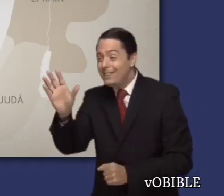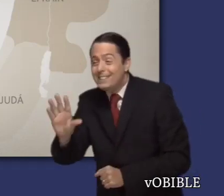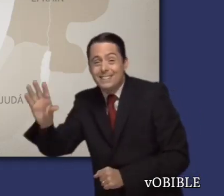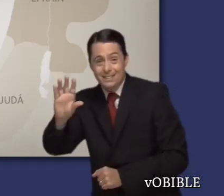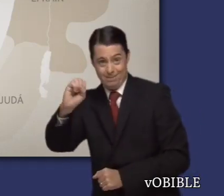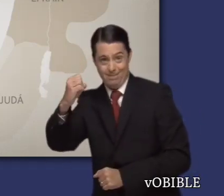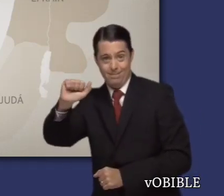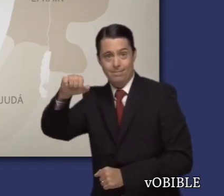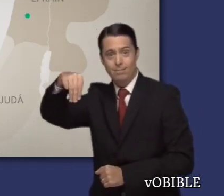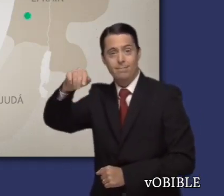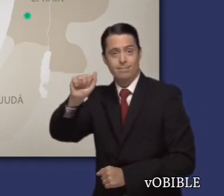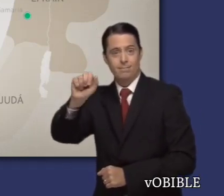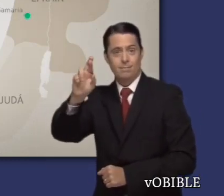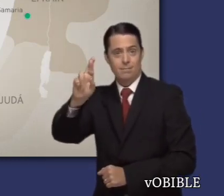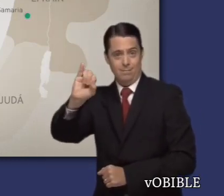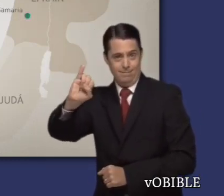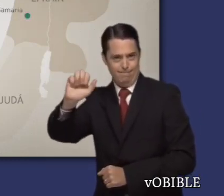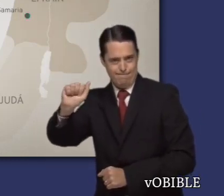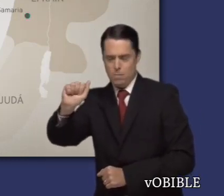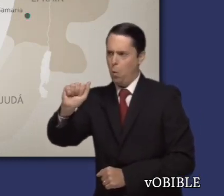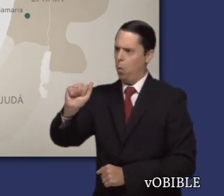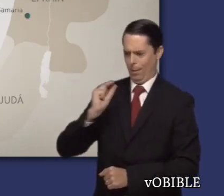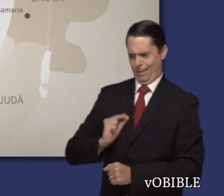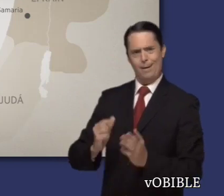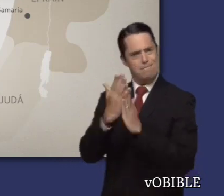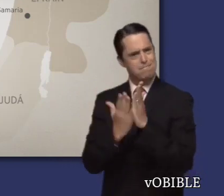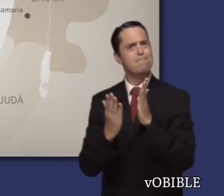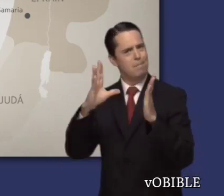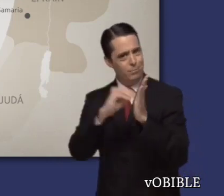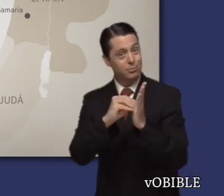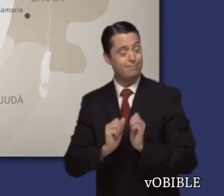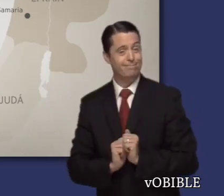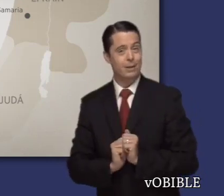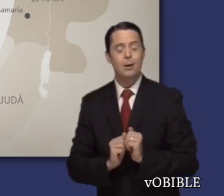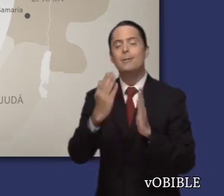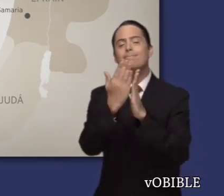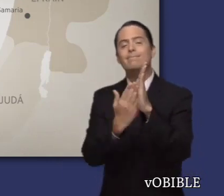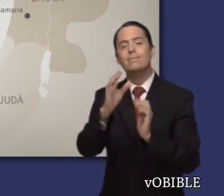Efraín era la tribu dominante y Samaria era la capital del reino.